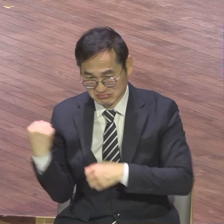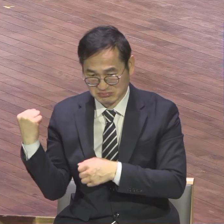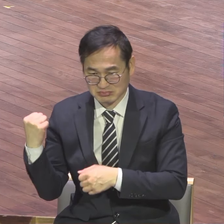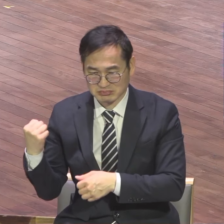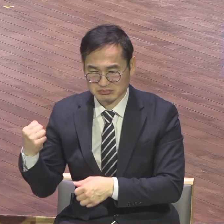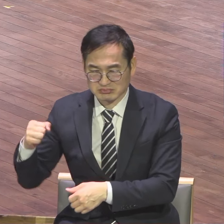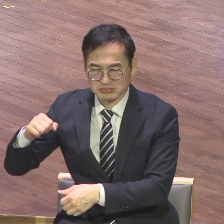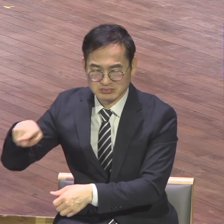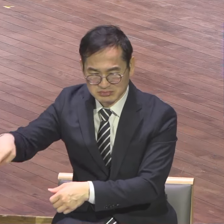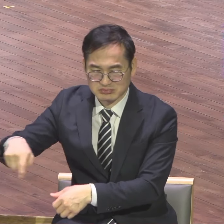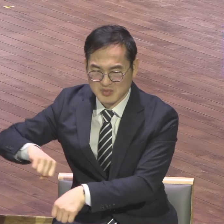그대로